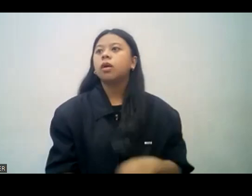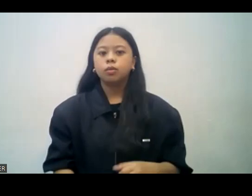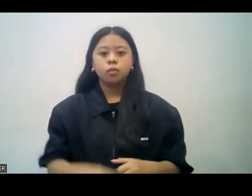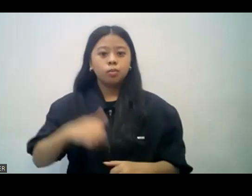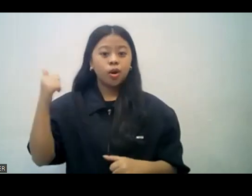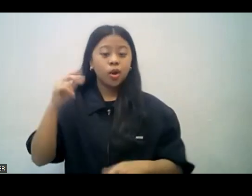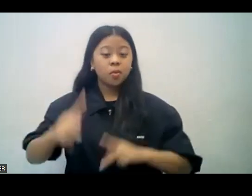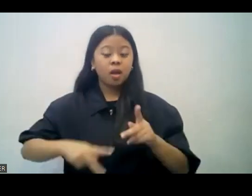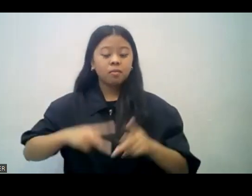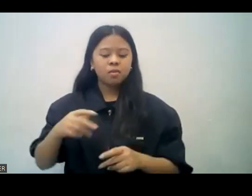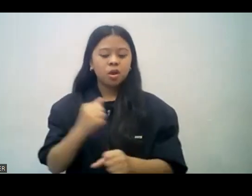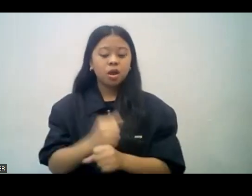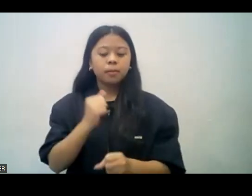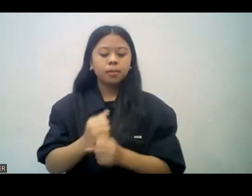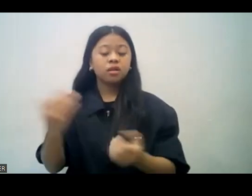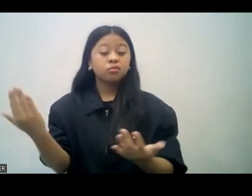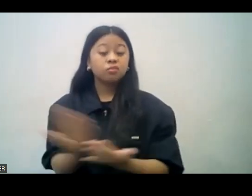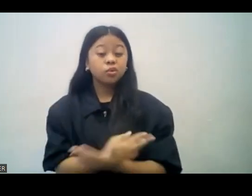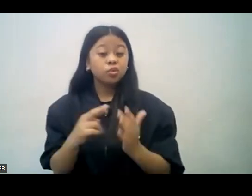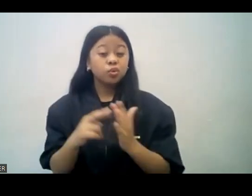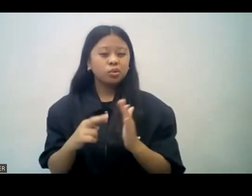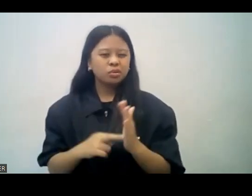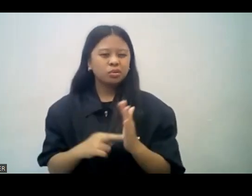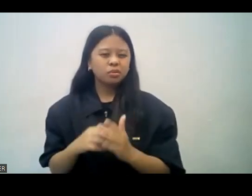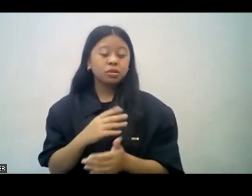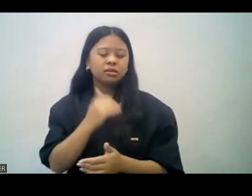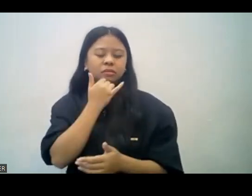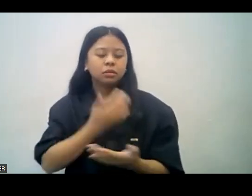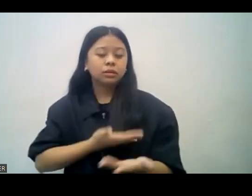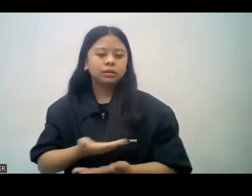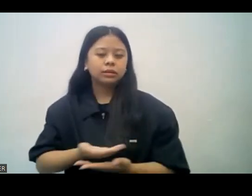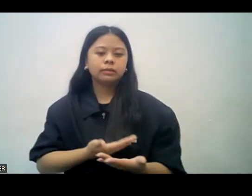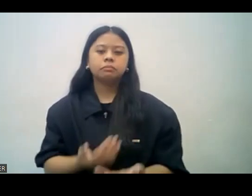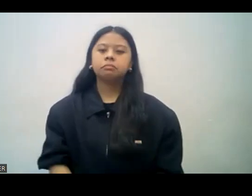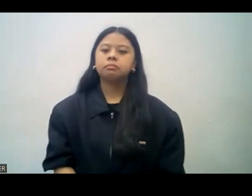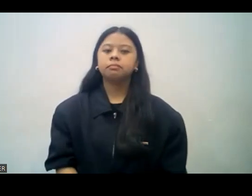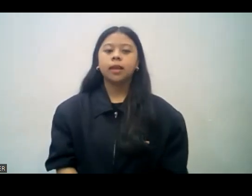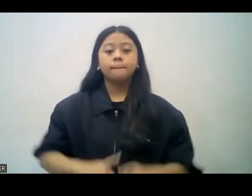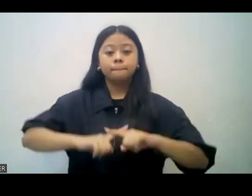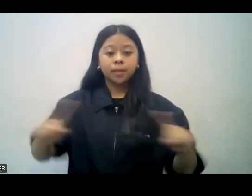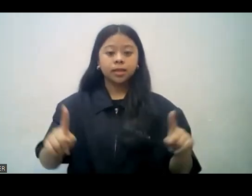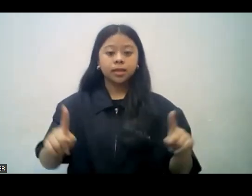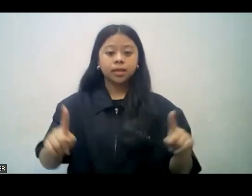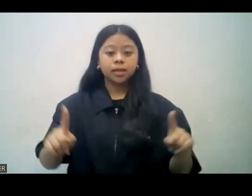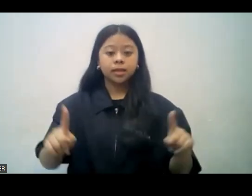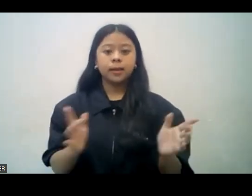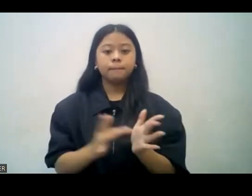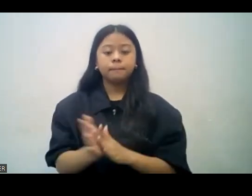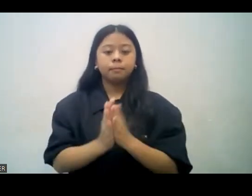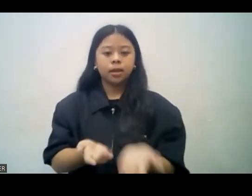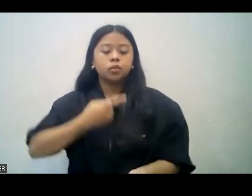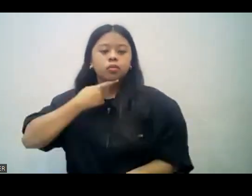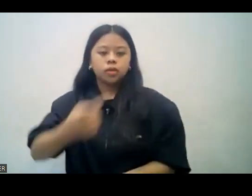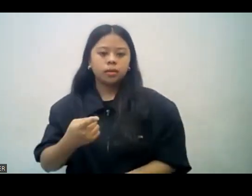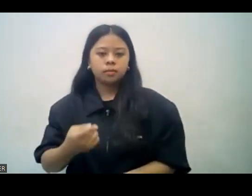Kaya, nagbibigay sila ng maraming mga rules at mga advice o payo. But, the Bible says, Let the word of Christ